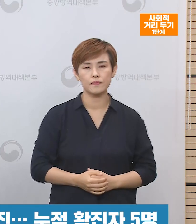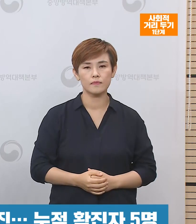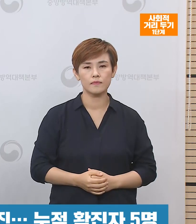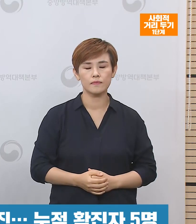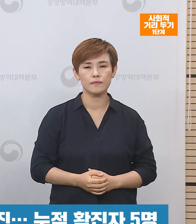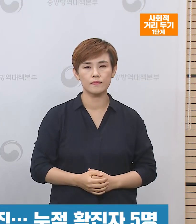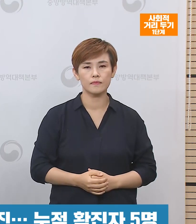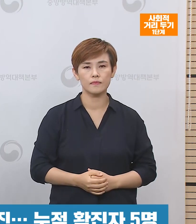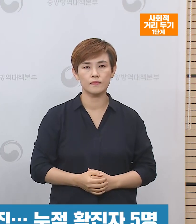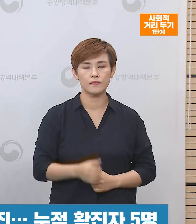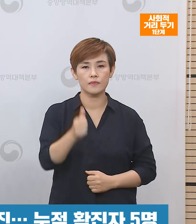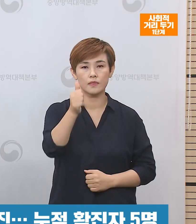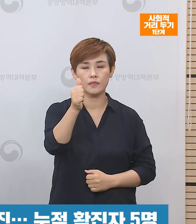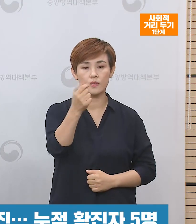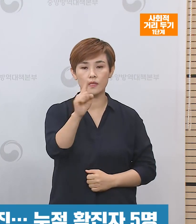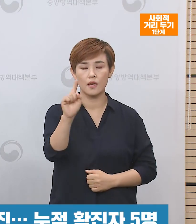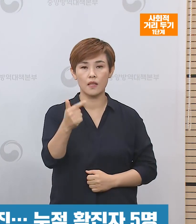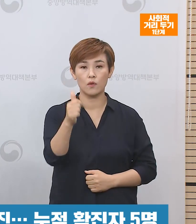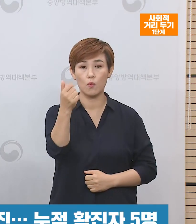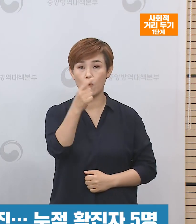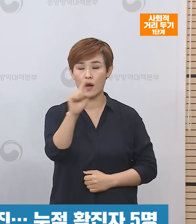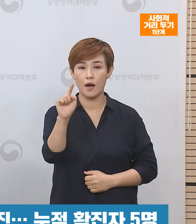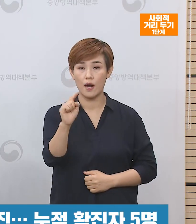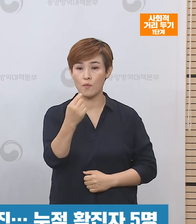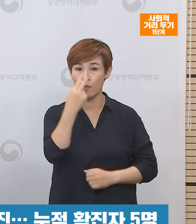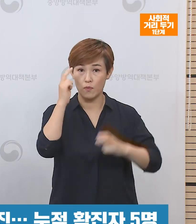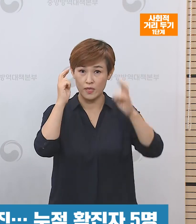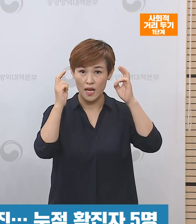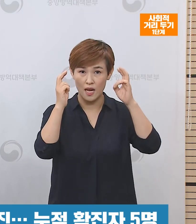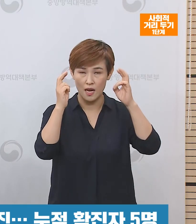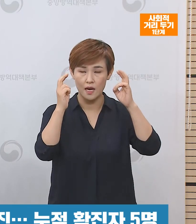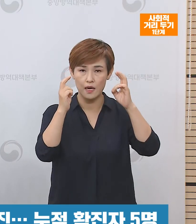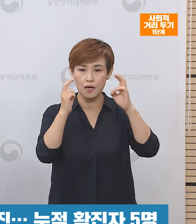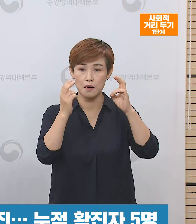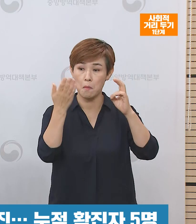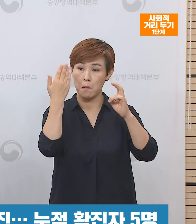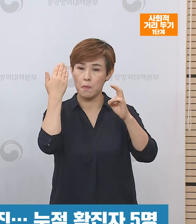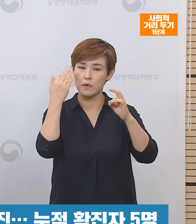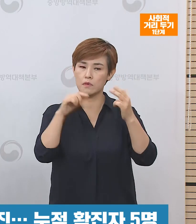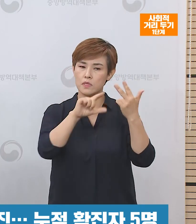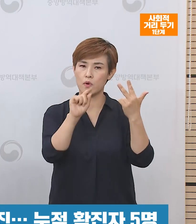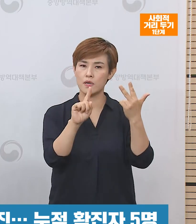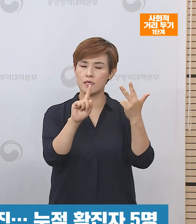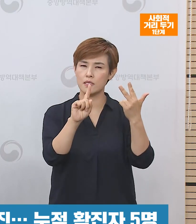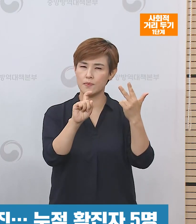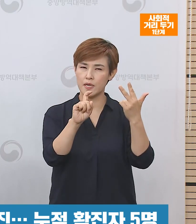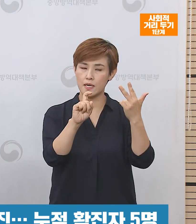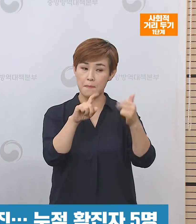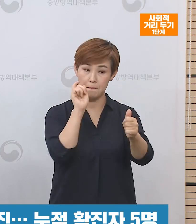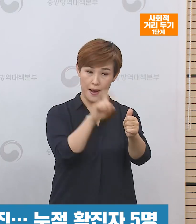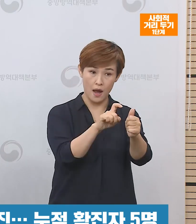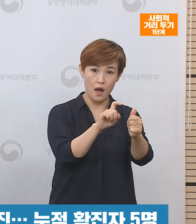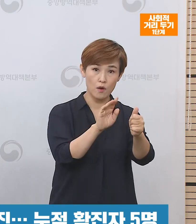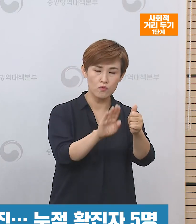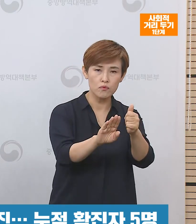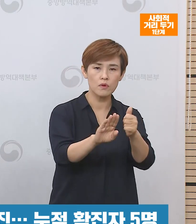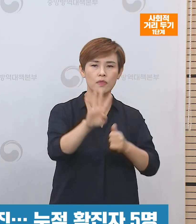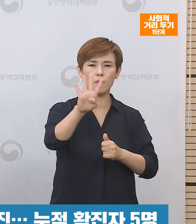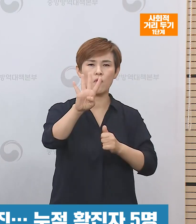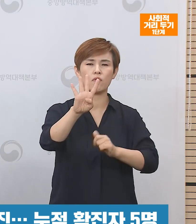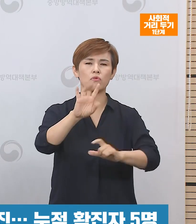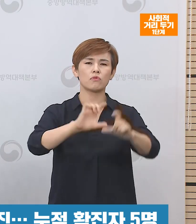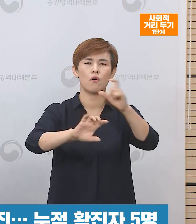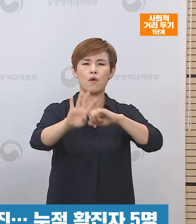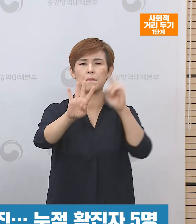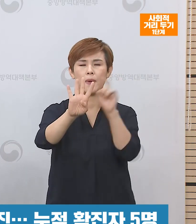한화 생명 관련해서 지표 환자를 지난 7월 11일 확진한 후 4명이 추가로